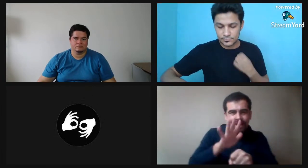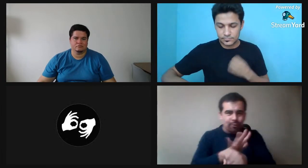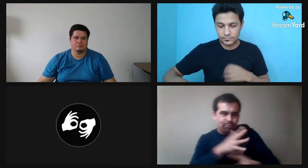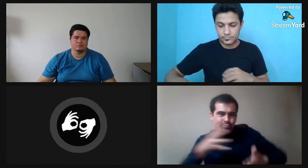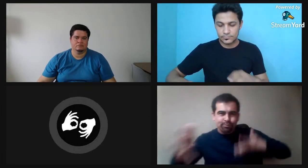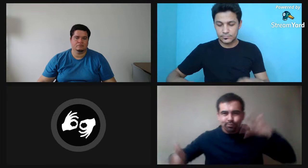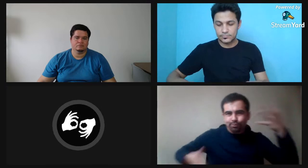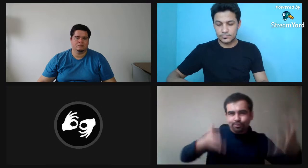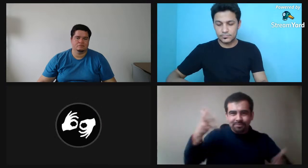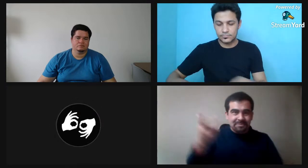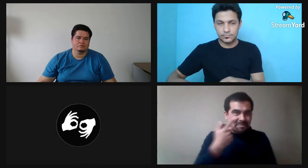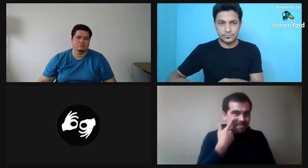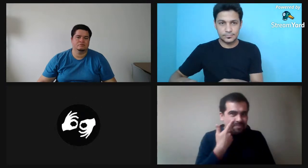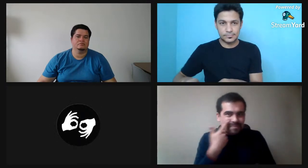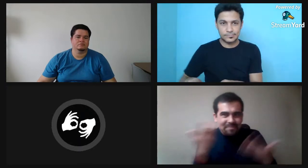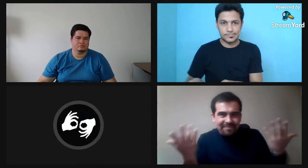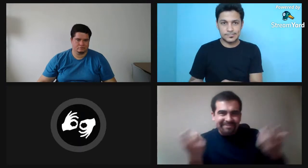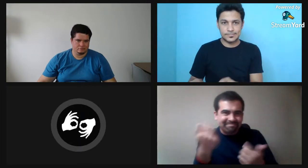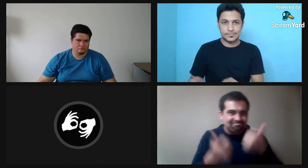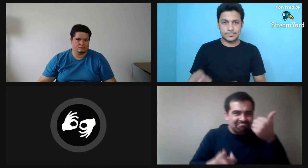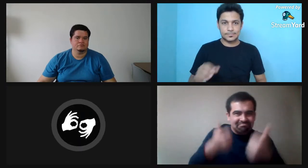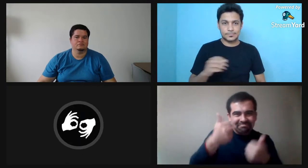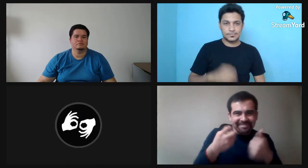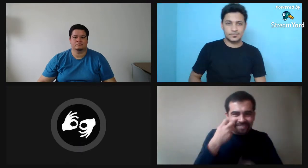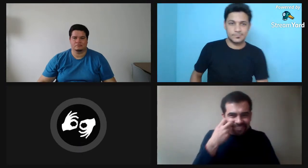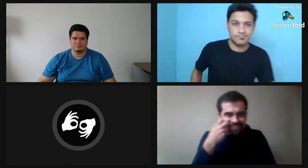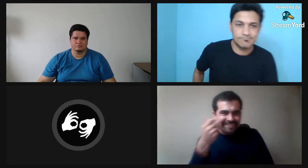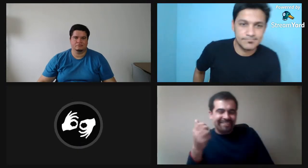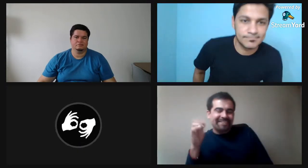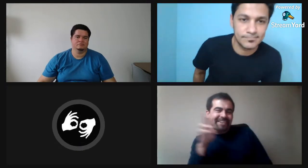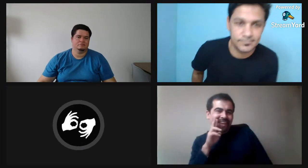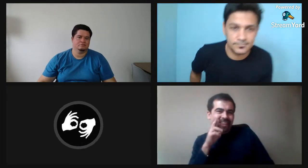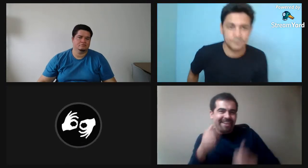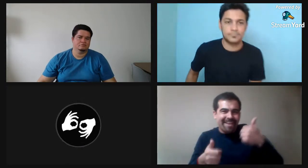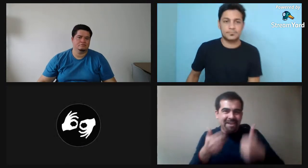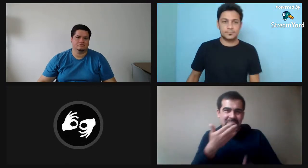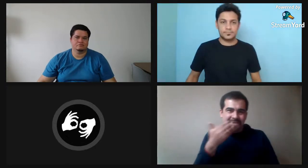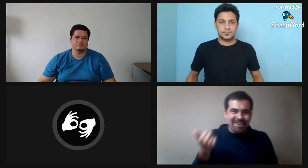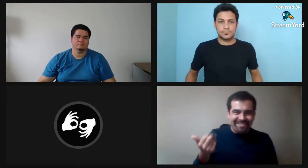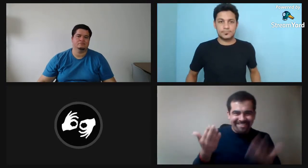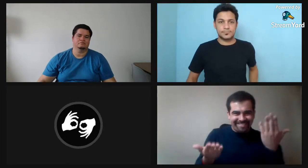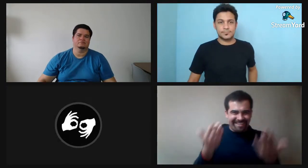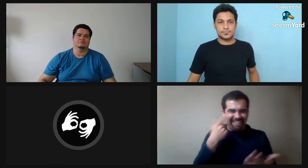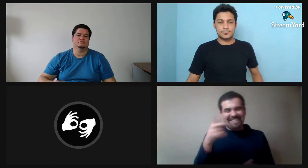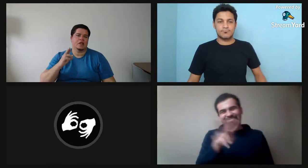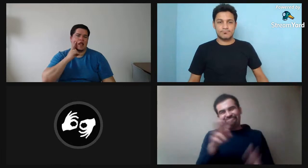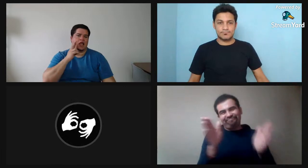Ahora, vamos a mostrar una presentación de una dramatización que hicieron.